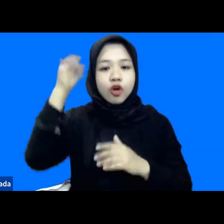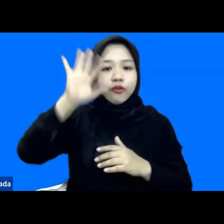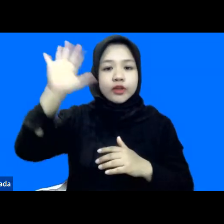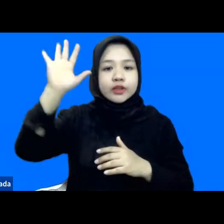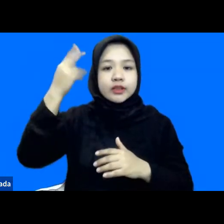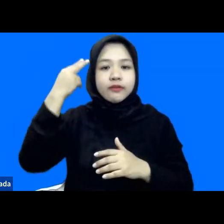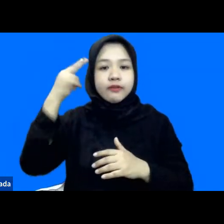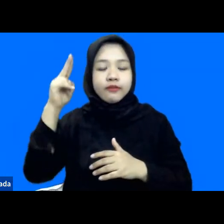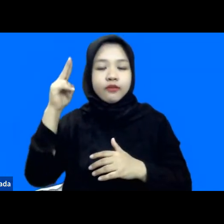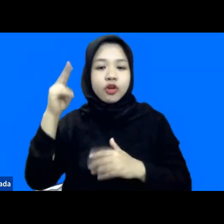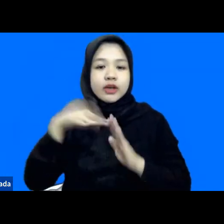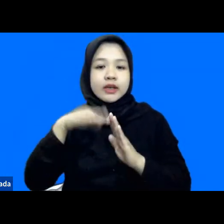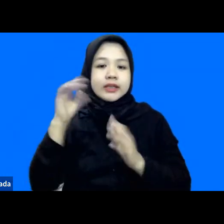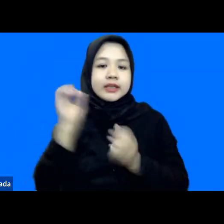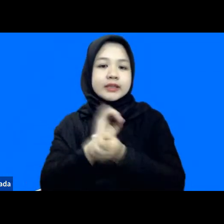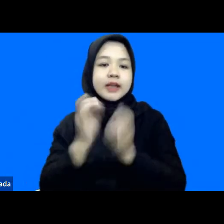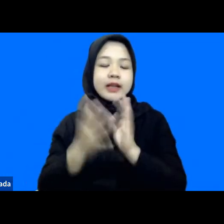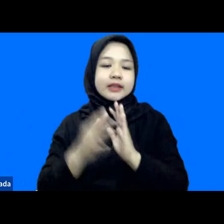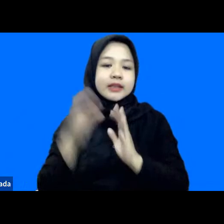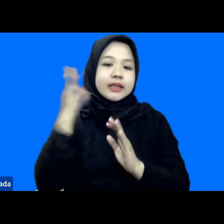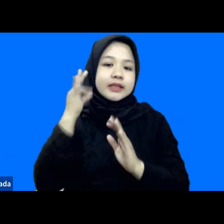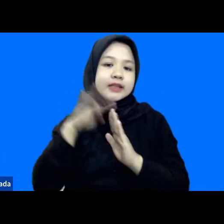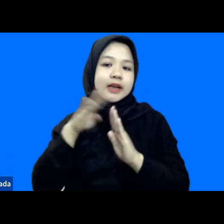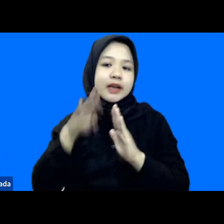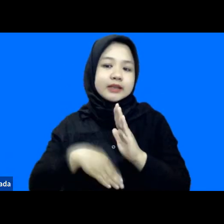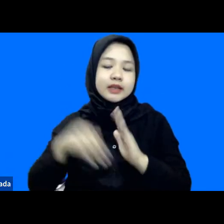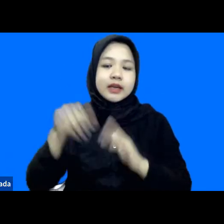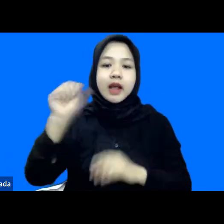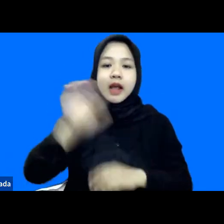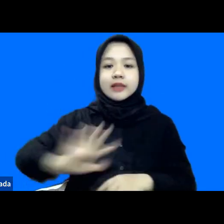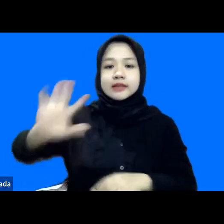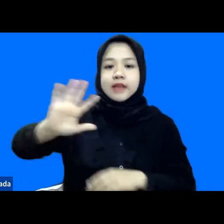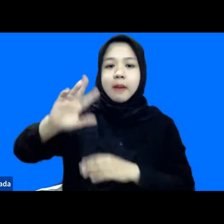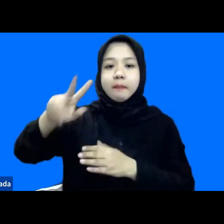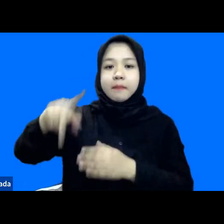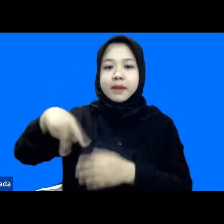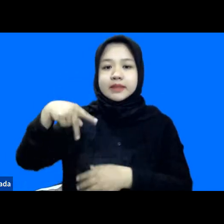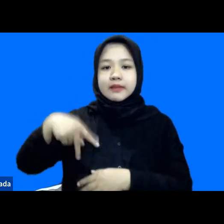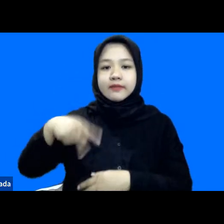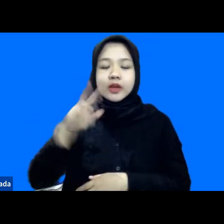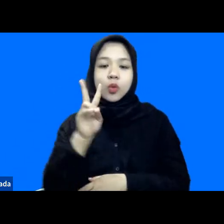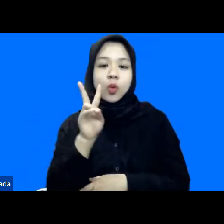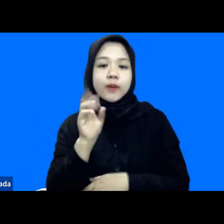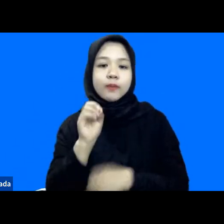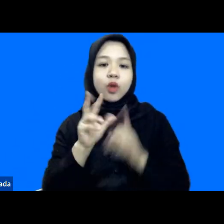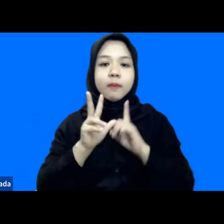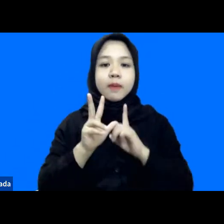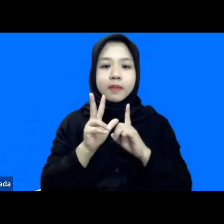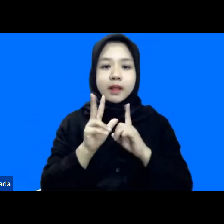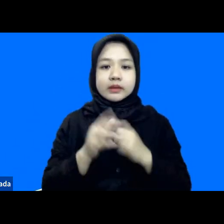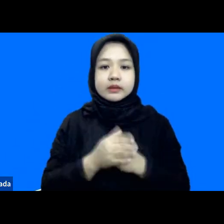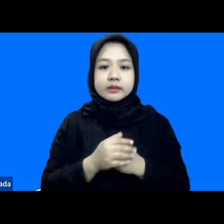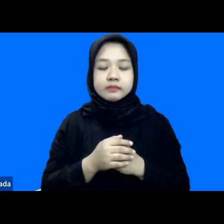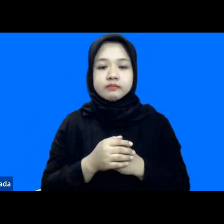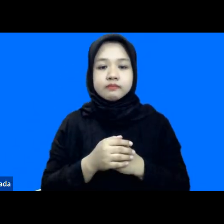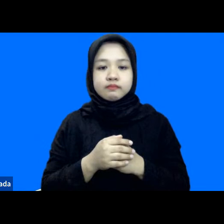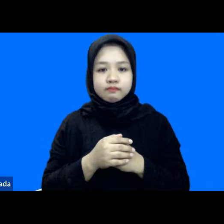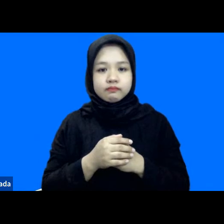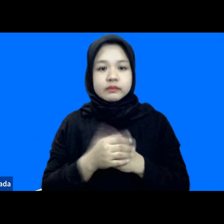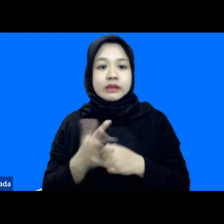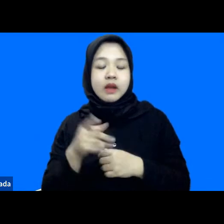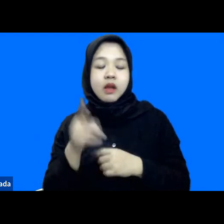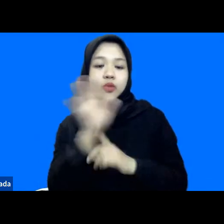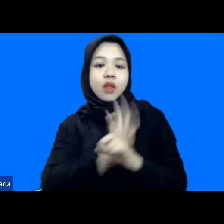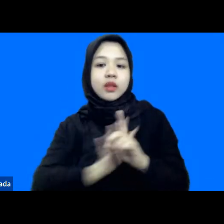reduction in Asia and the Pacific pada tahun 2018 kurang lebih itu Bapak-Ibu latar